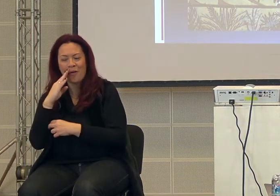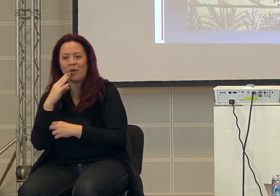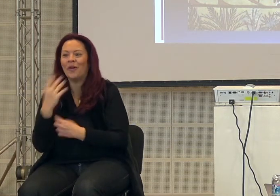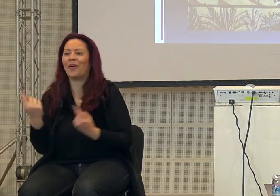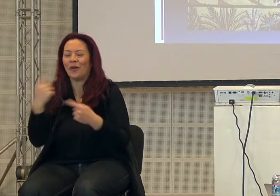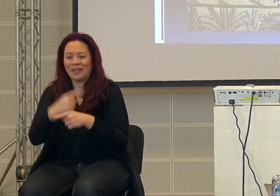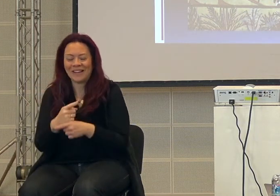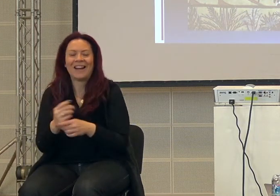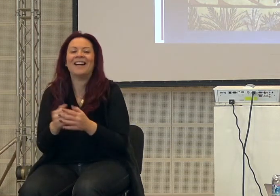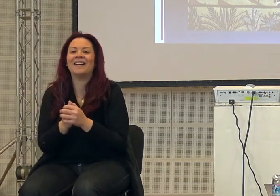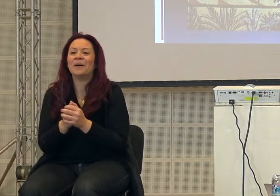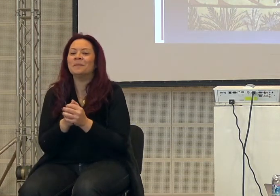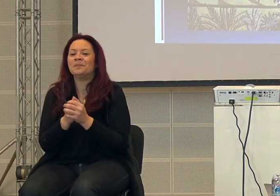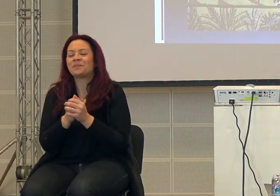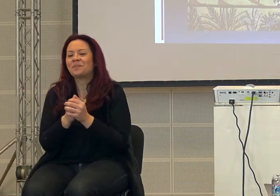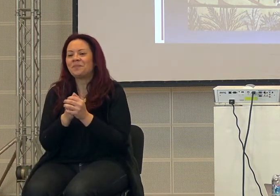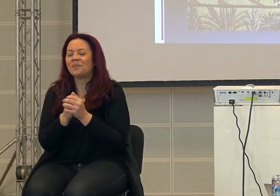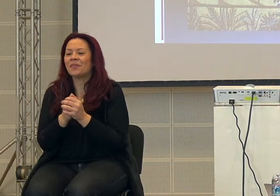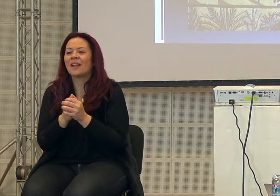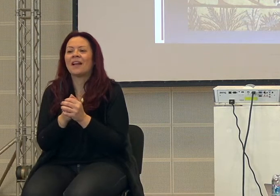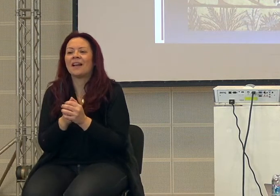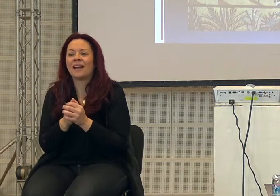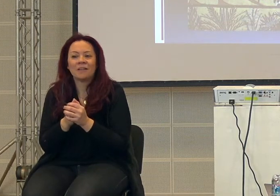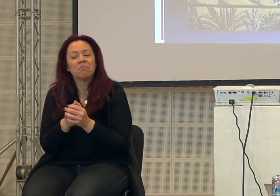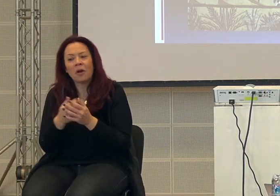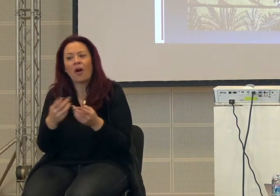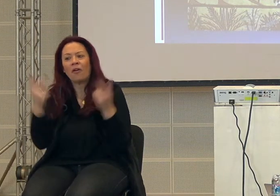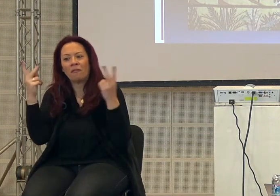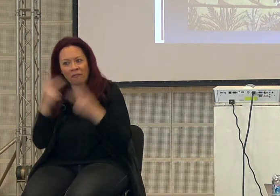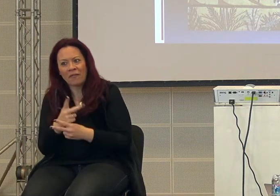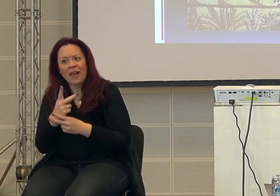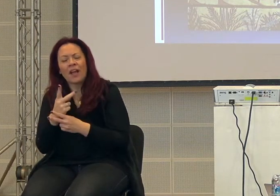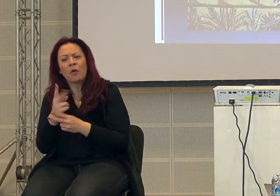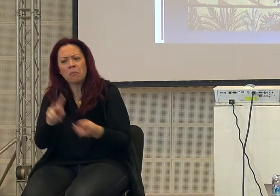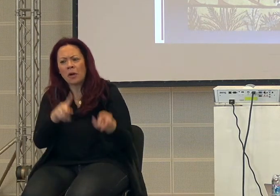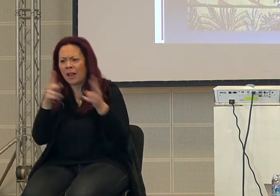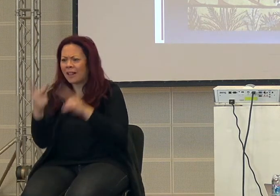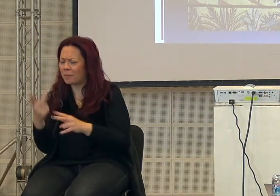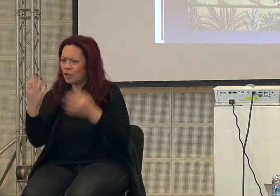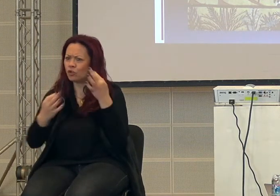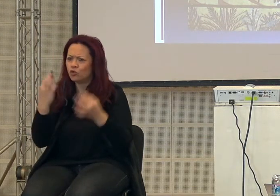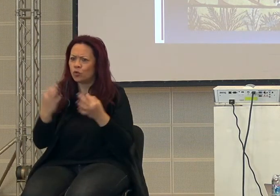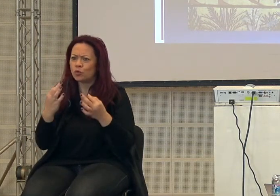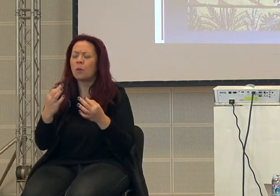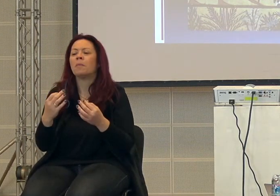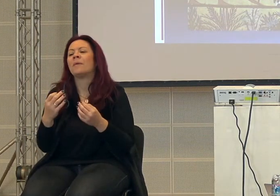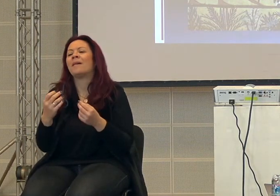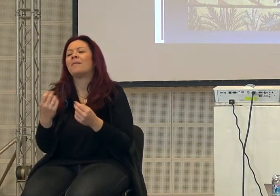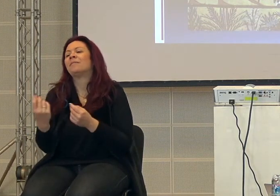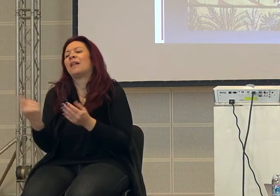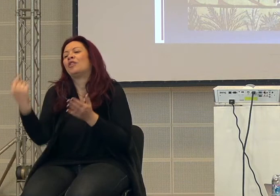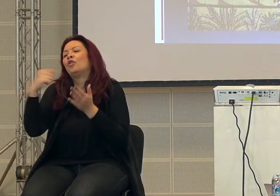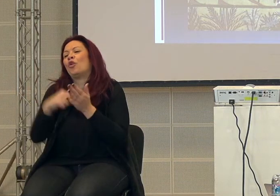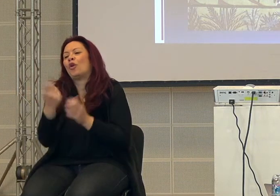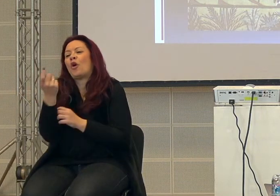come dice Rari che non è male come interpretazione, perché ristabilisce anche, non siamo